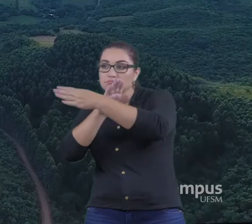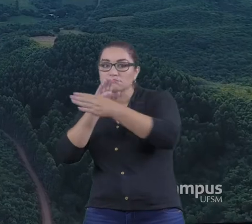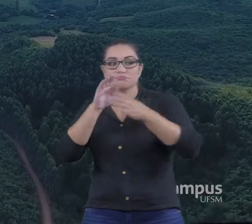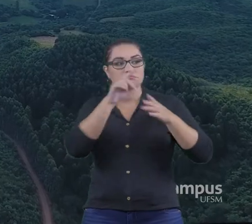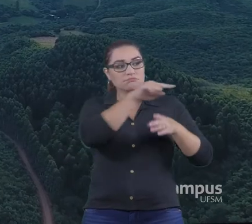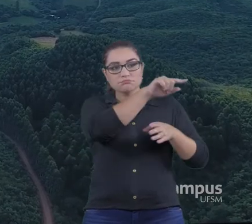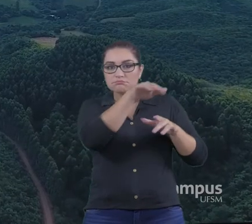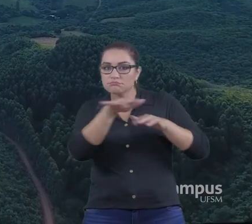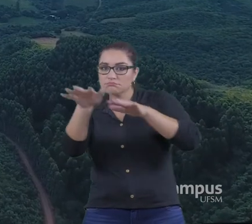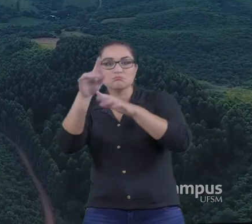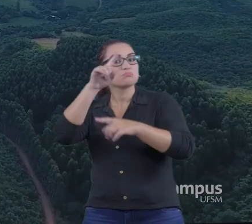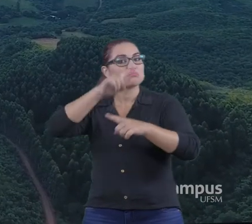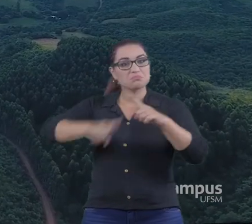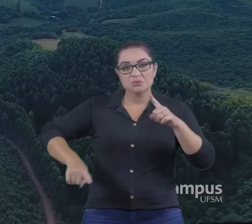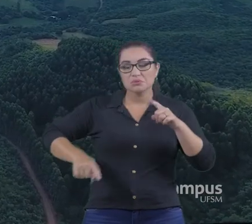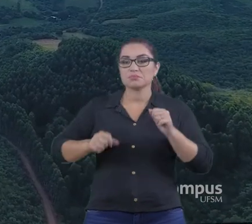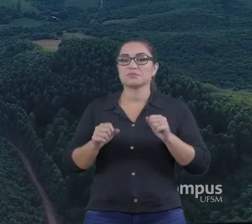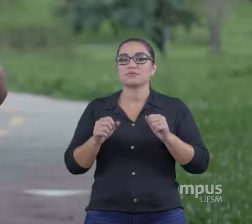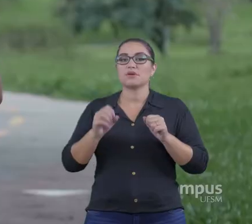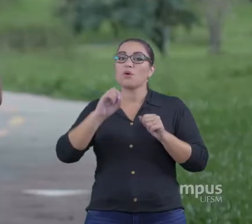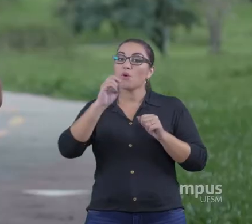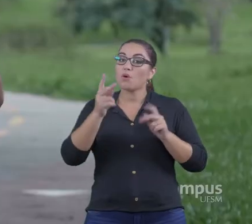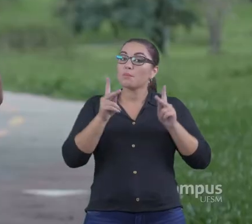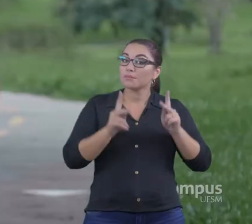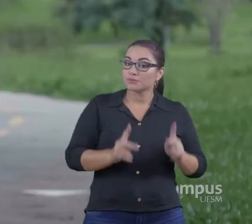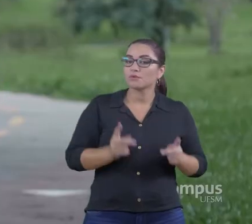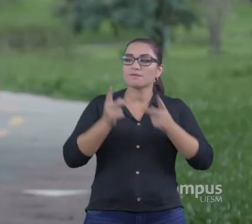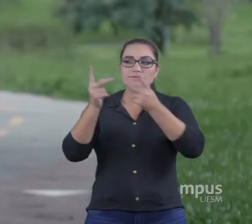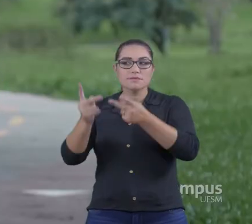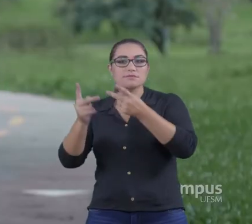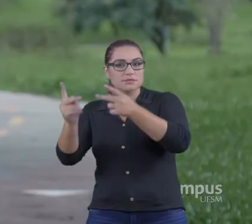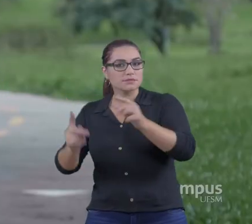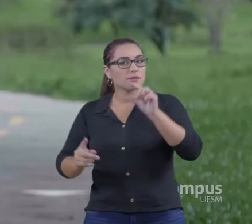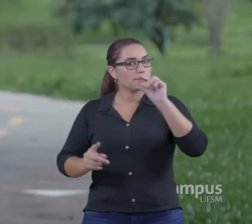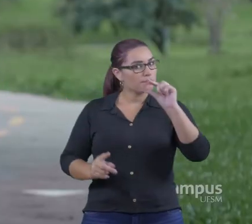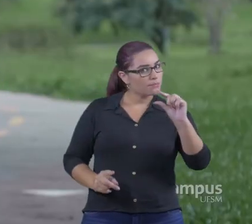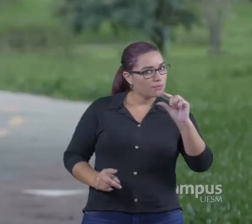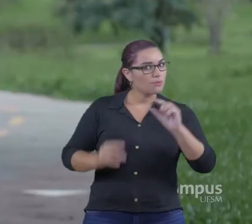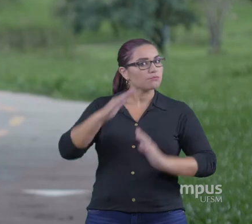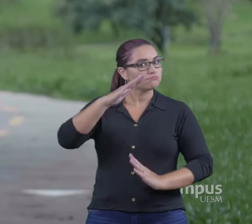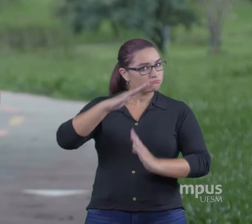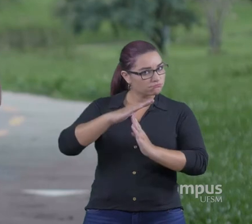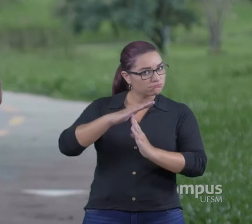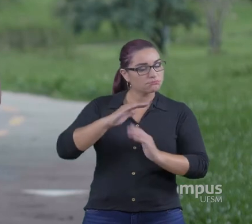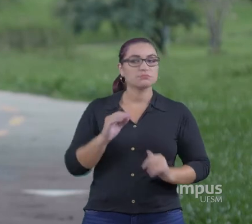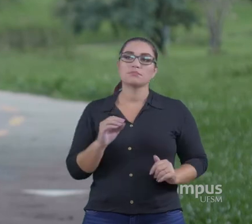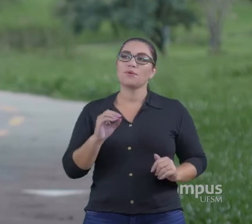Eu posso Estabelecer Um limite de visitas Eu posso